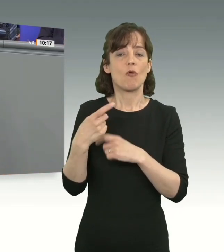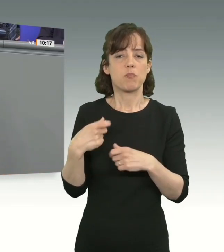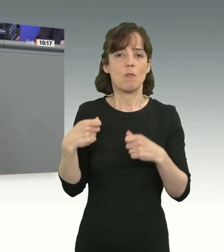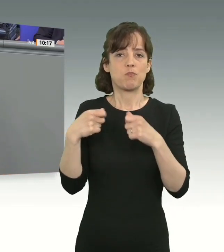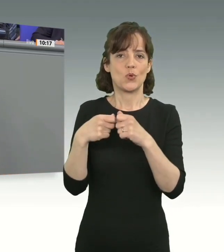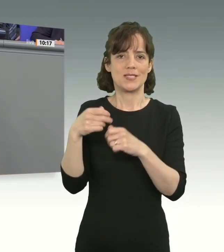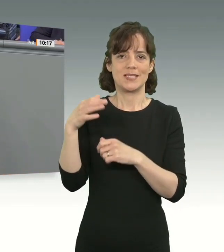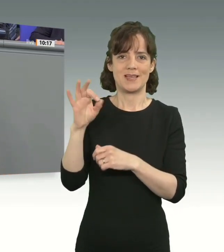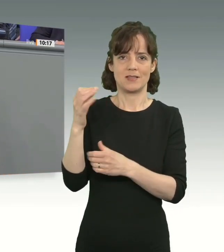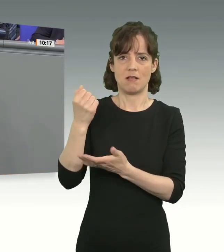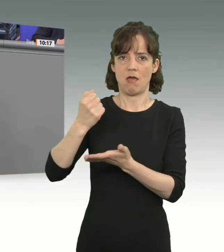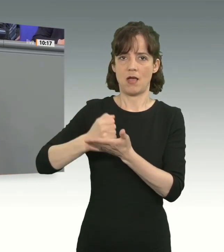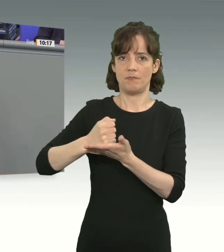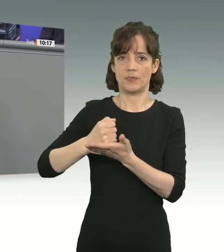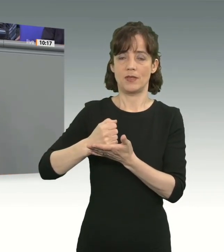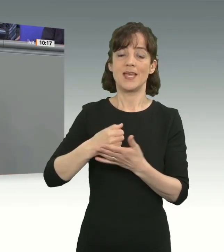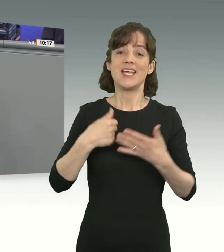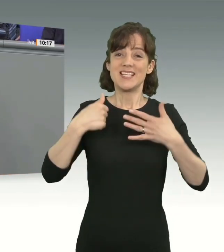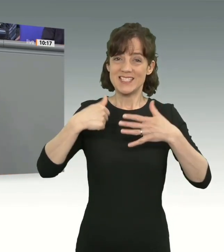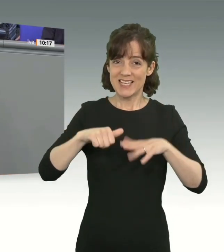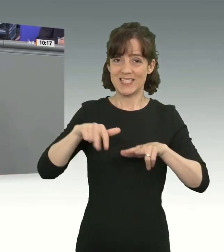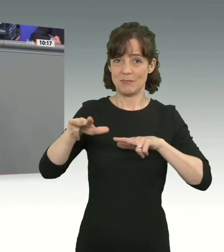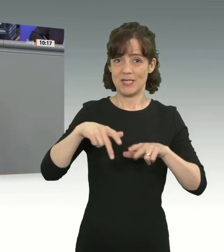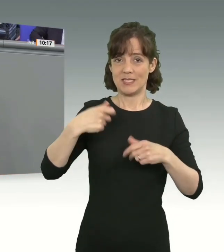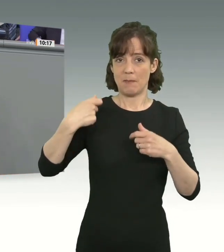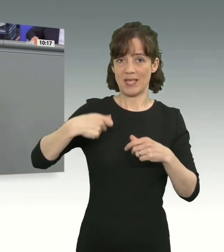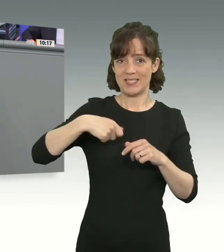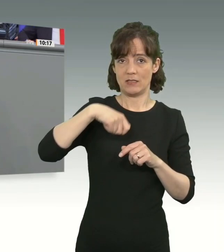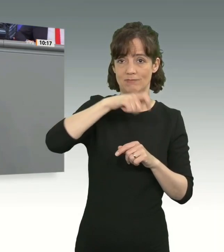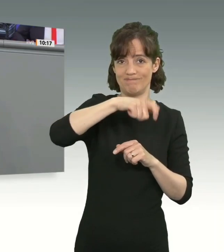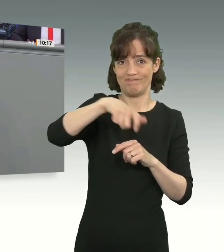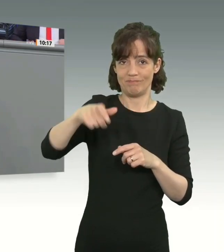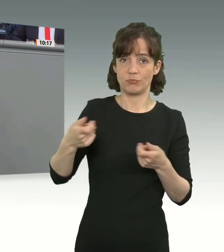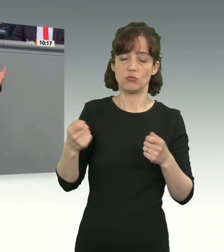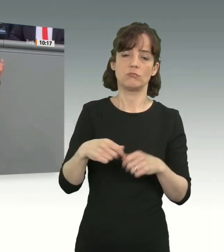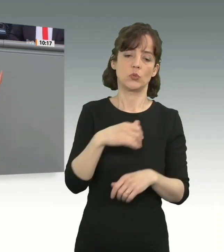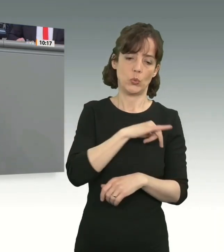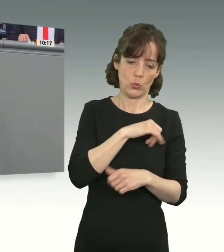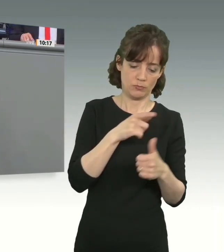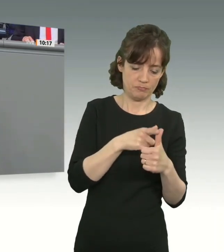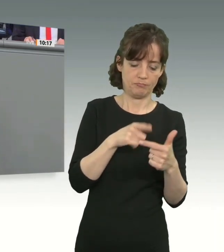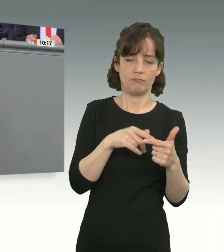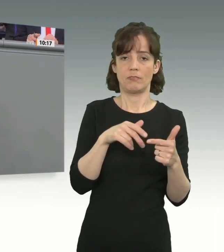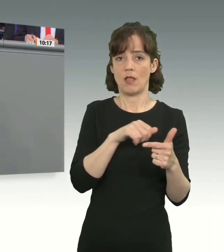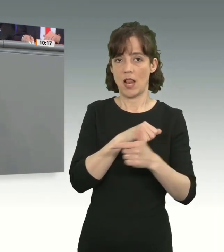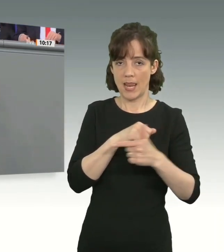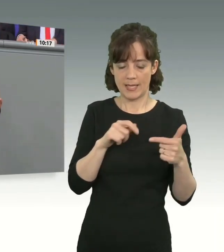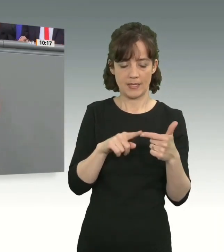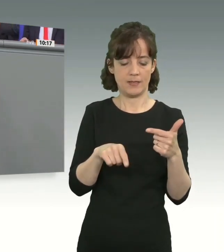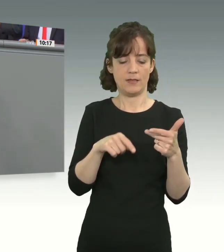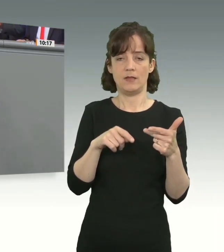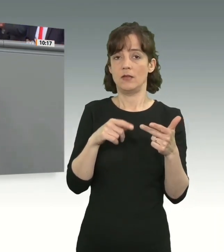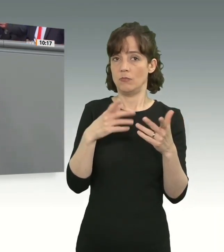Das haben 16 Ministerpräsidenten beschlossen. Da war ein Grüner dabei, da war ein Linker dabei. Das ist